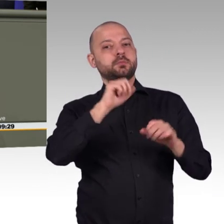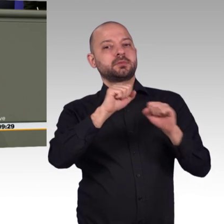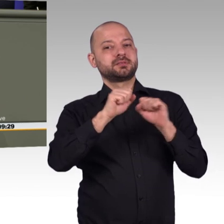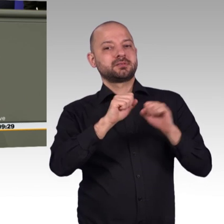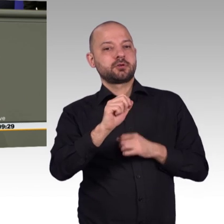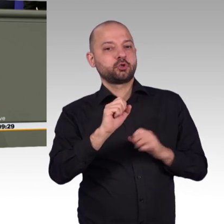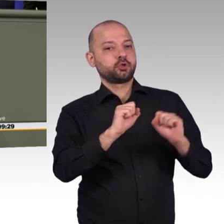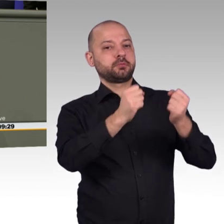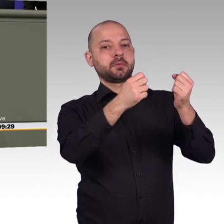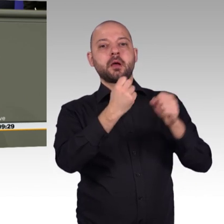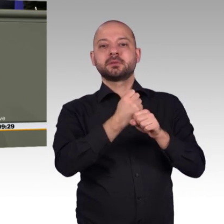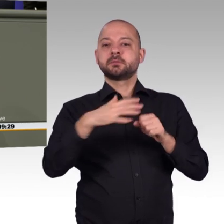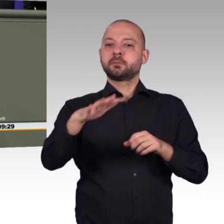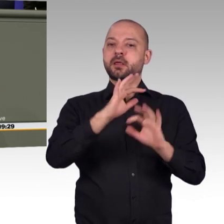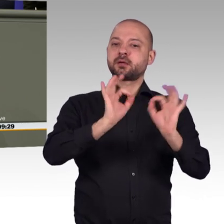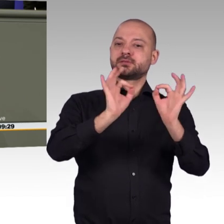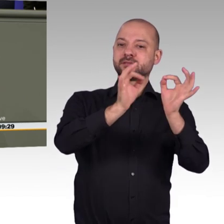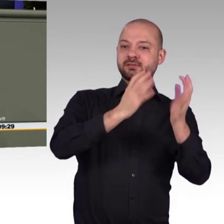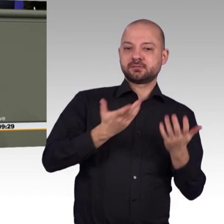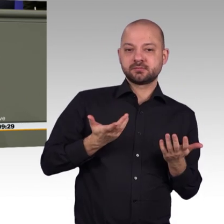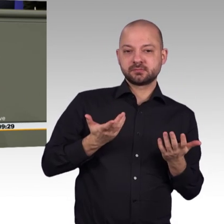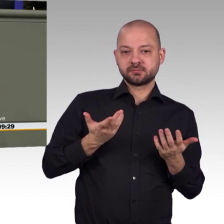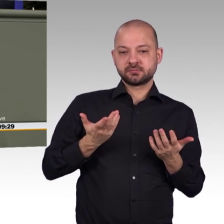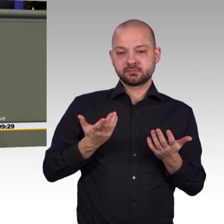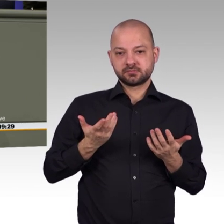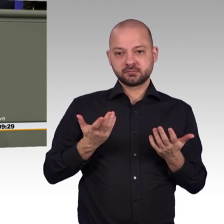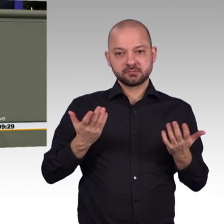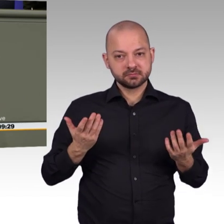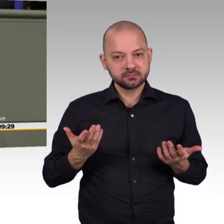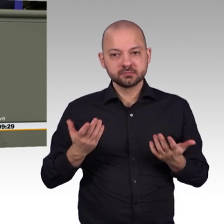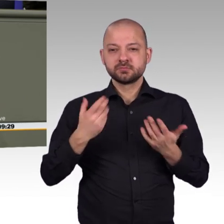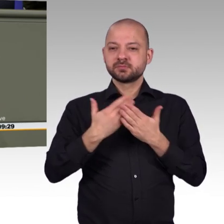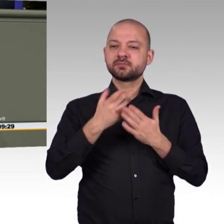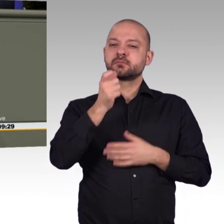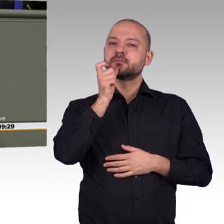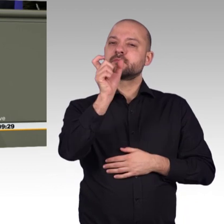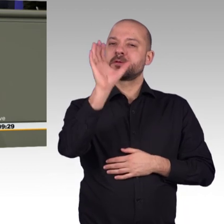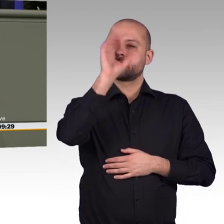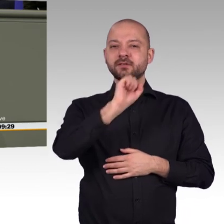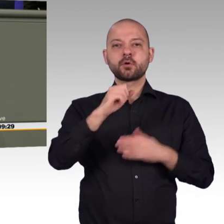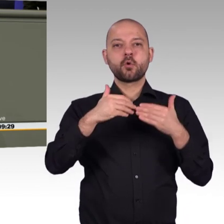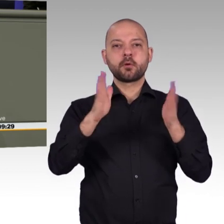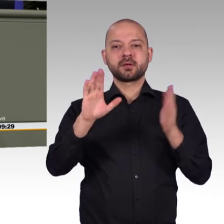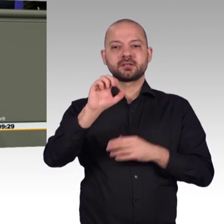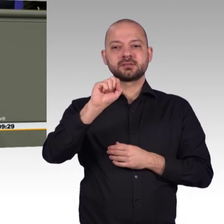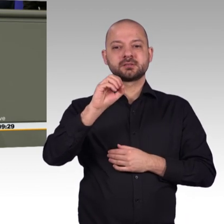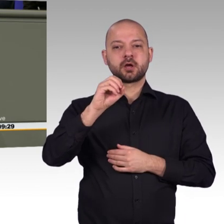Umsetzungsschritt danach. Nur bei einer einzigen Maßnahme geht es überhaupt um die Förderung von Open Source, nämlich in Afrika.